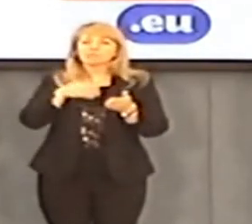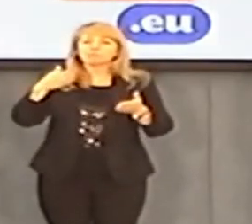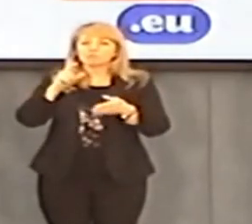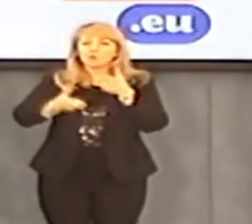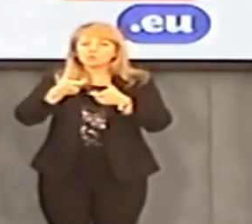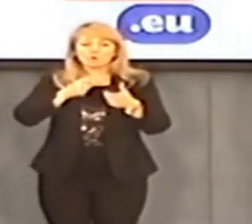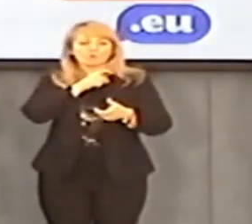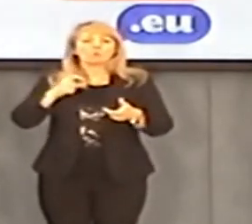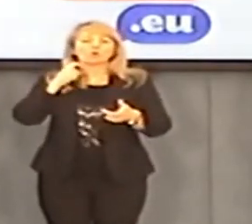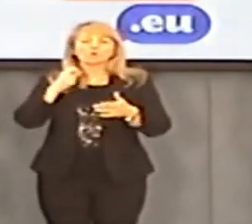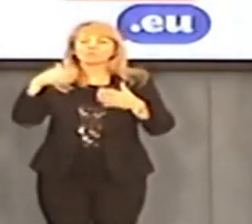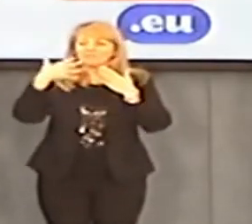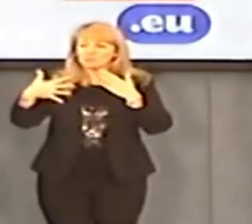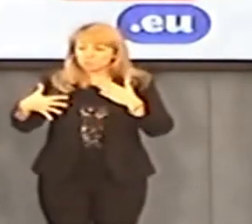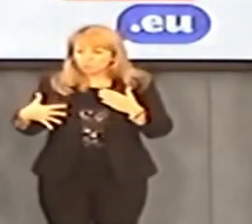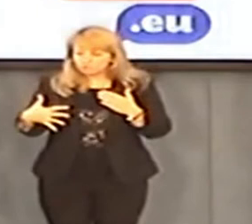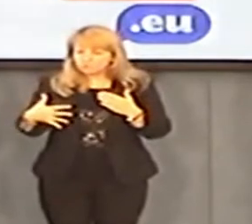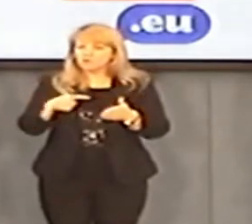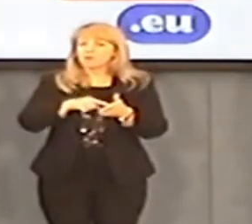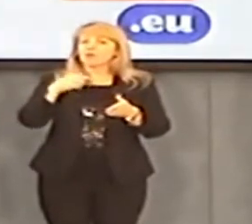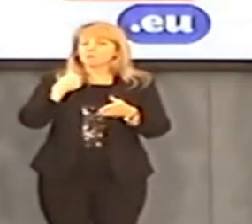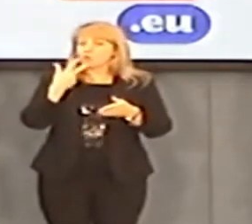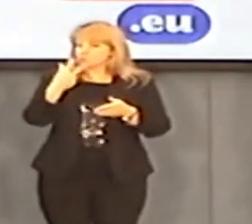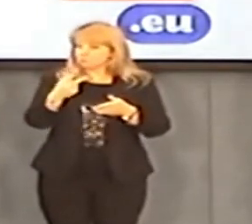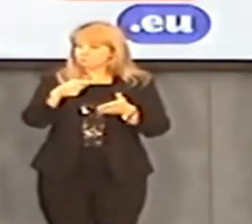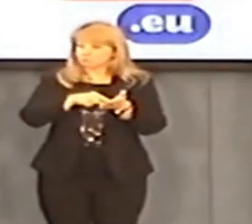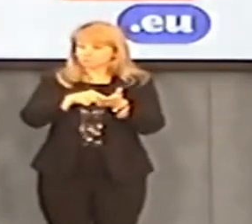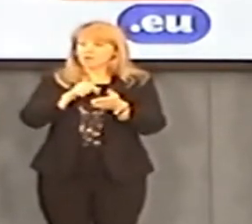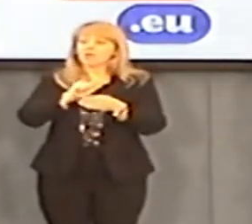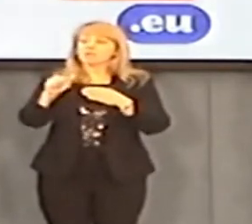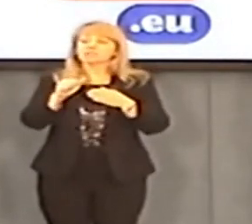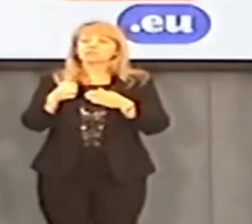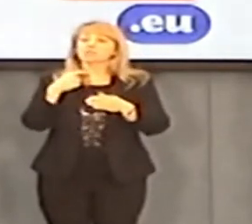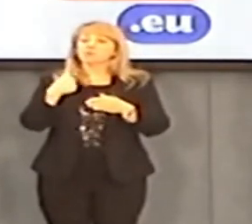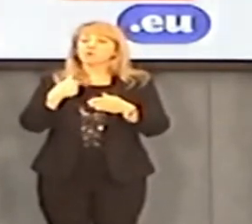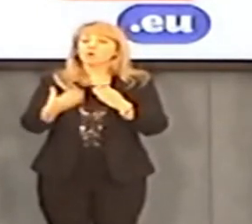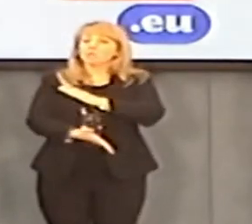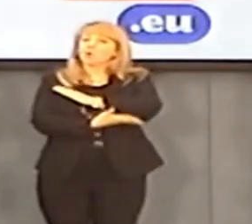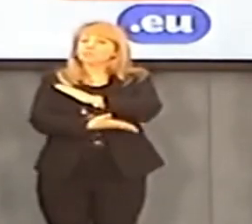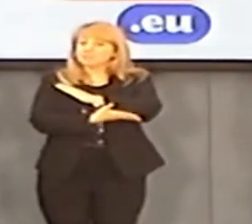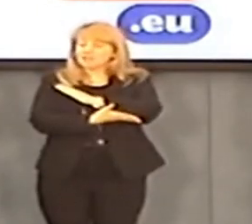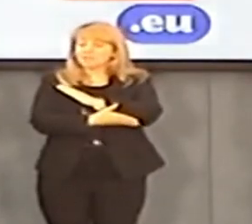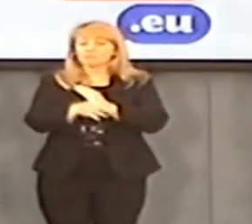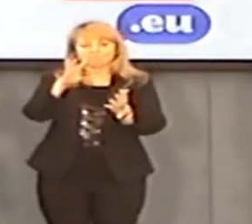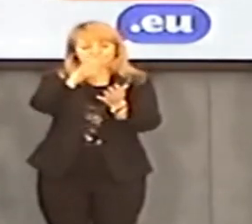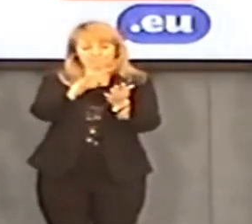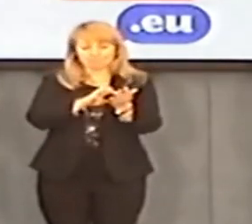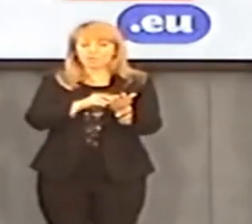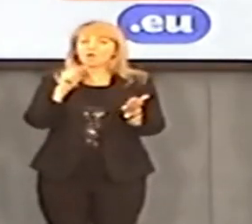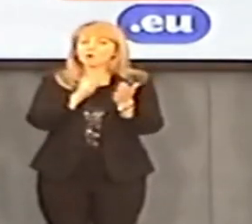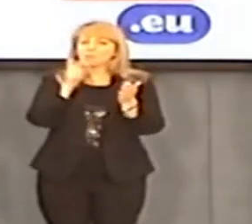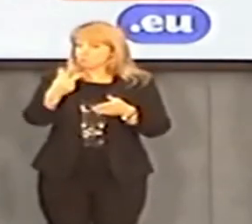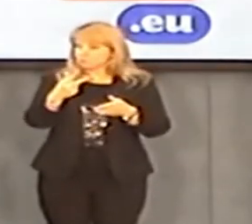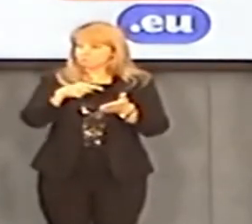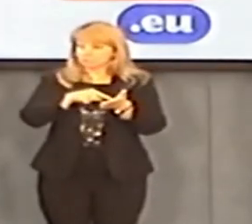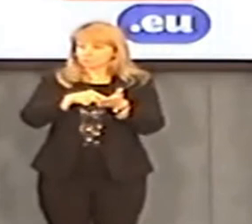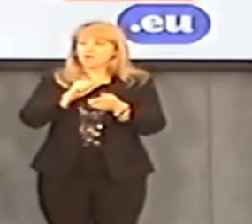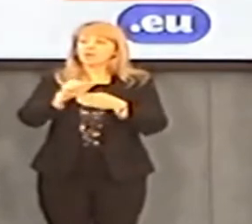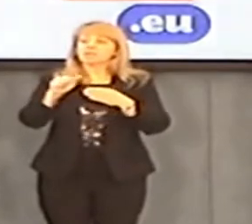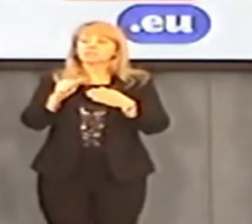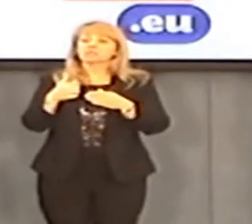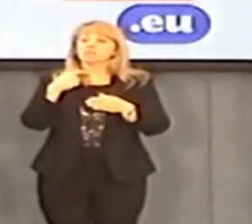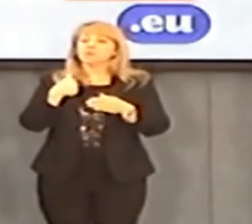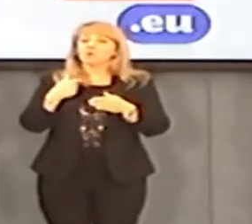popełnieniu przestępstwa przez arcybiskupa Józefa Wesołowskiego. Oparliśmy się w tym